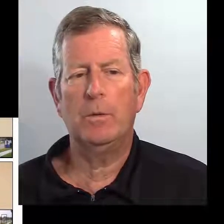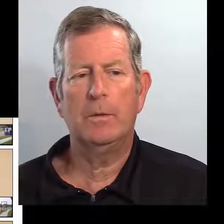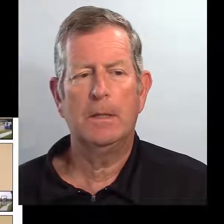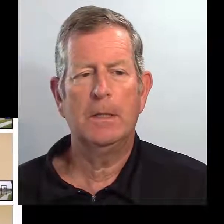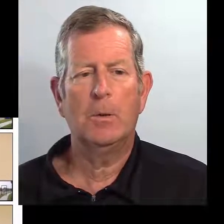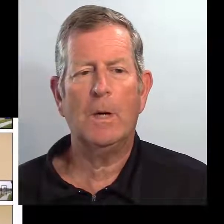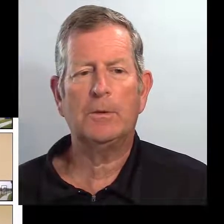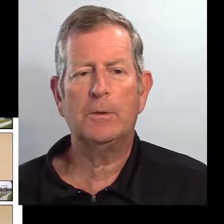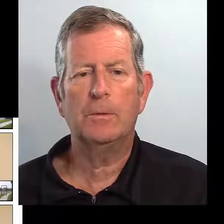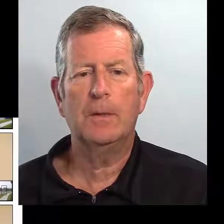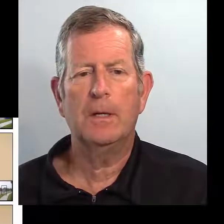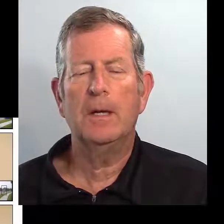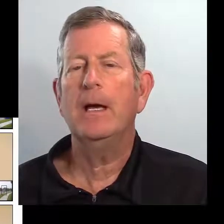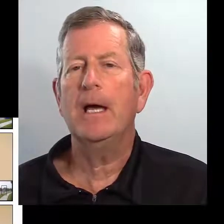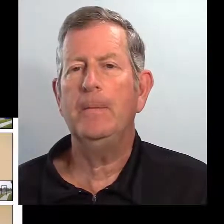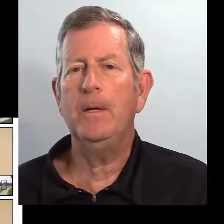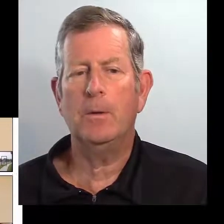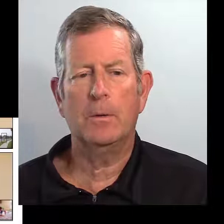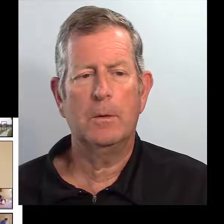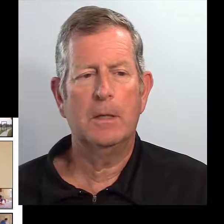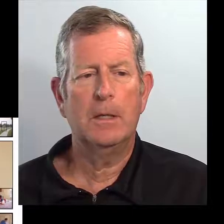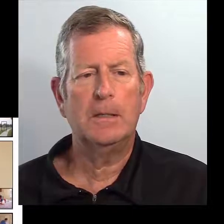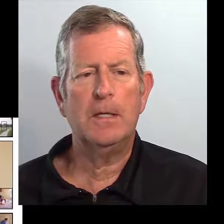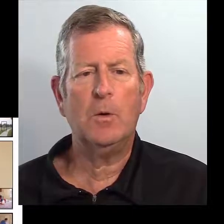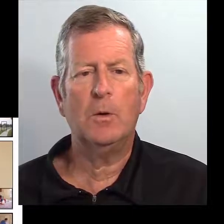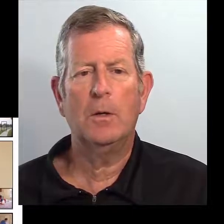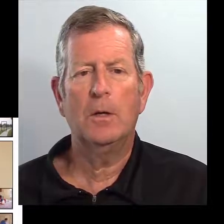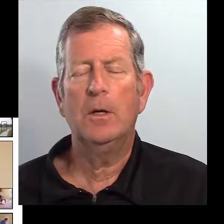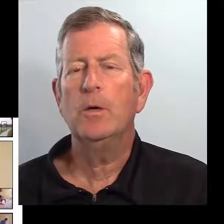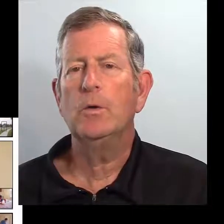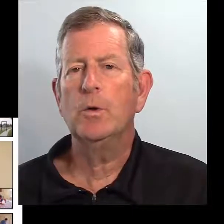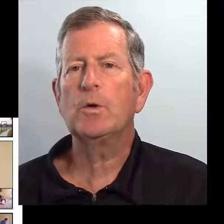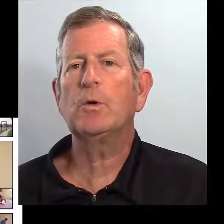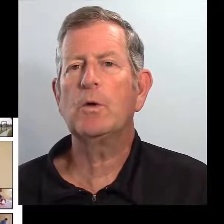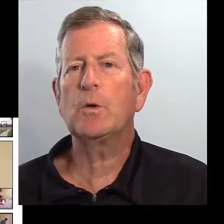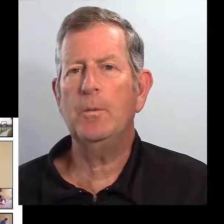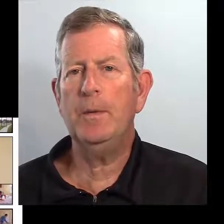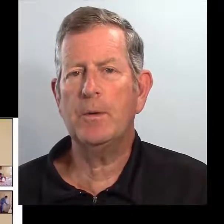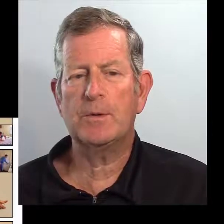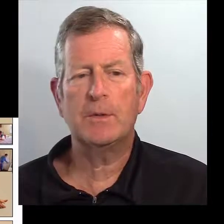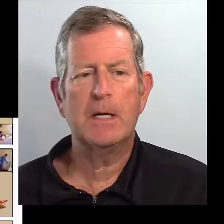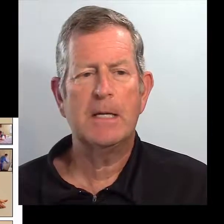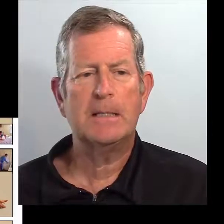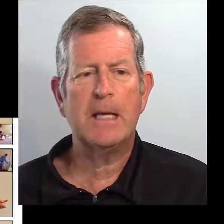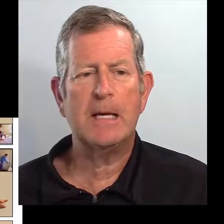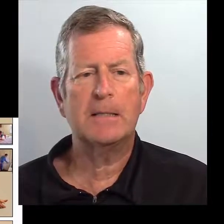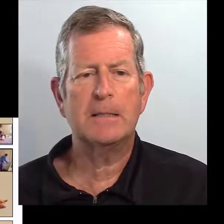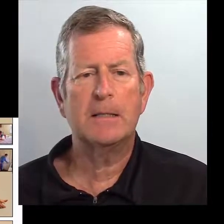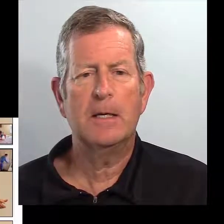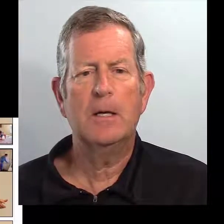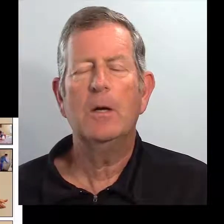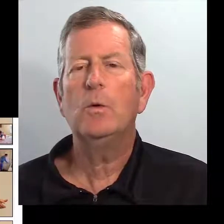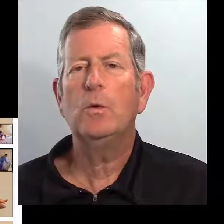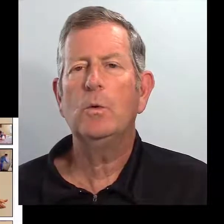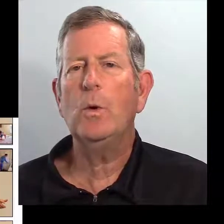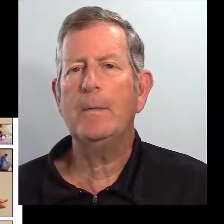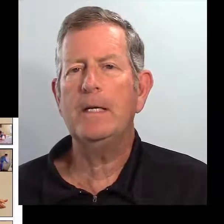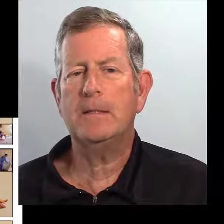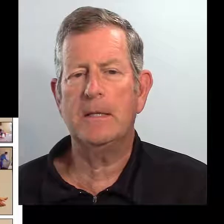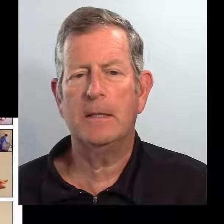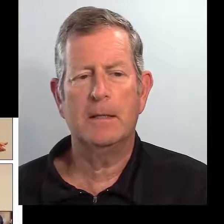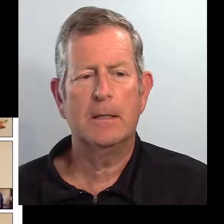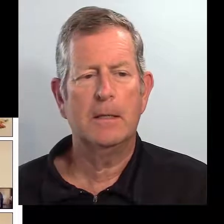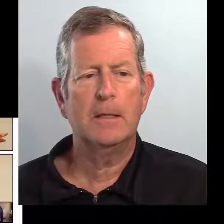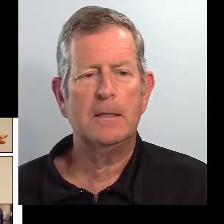vieron. 4. Él vino. 5. Nosotros comimos. 6. Tú